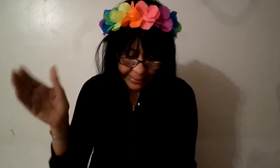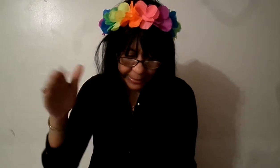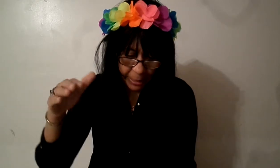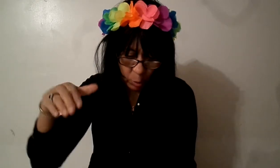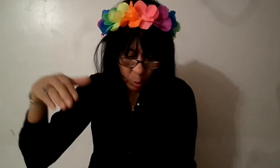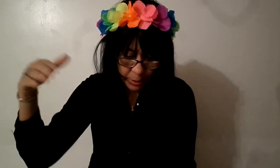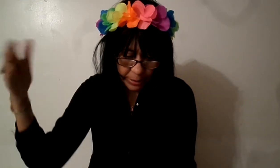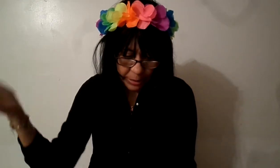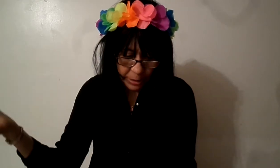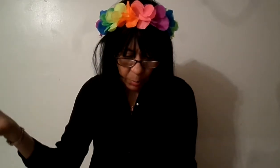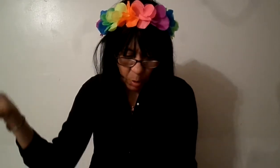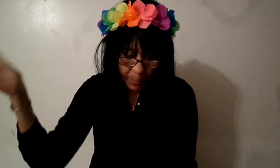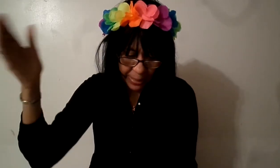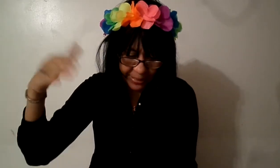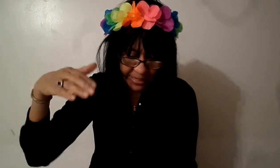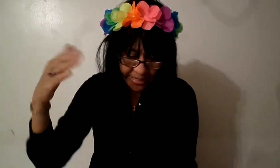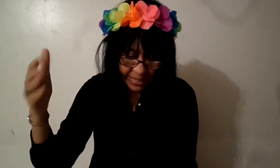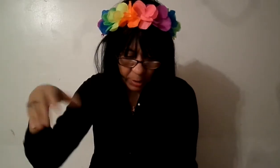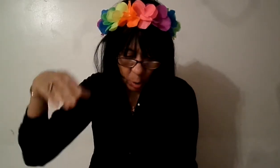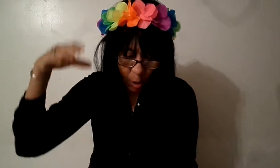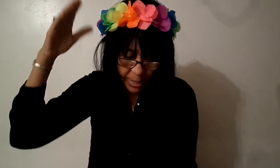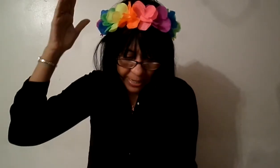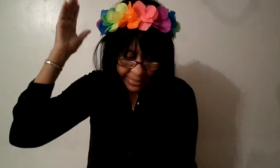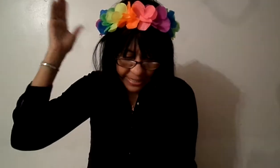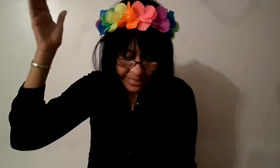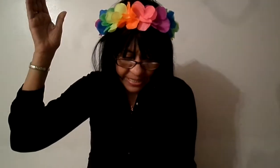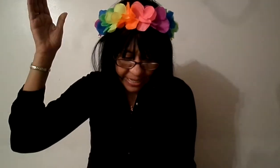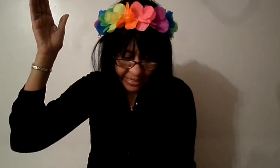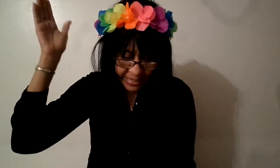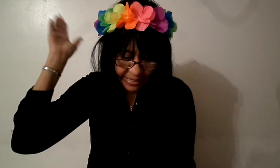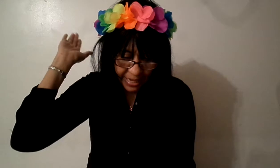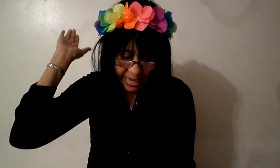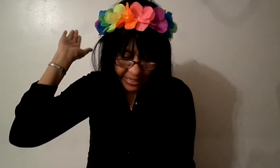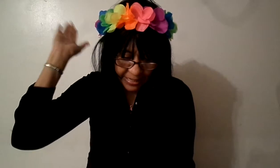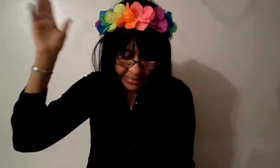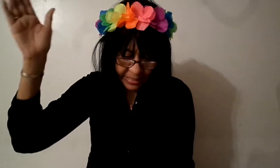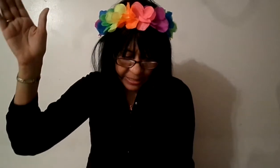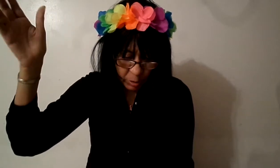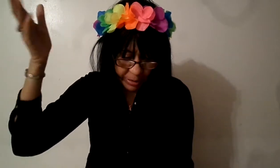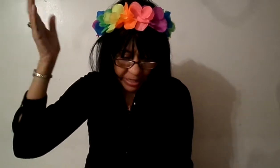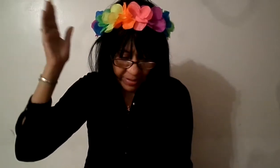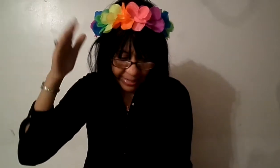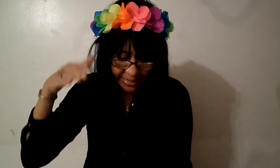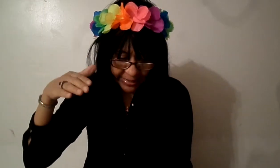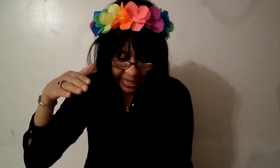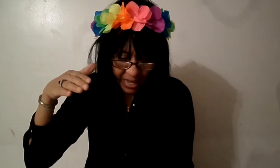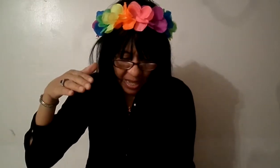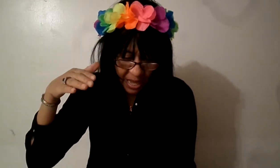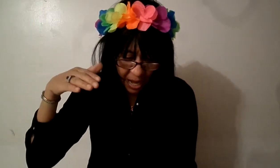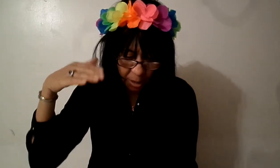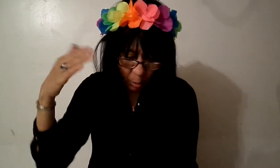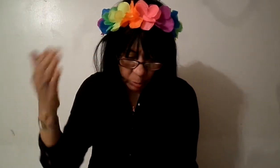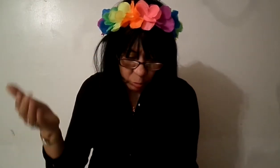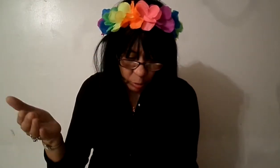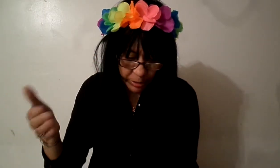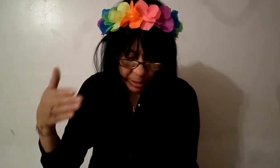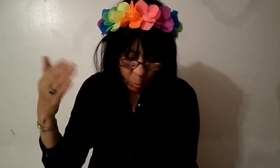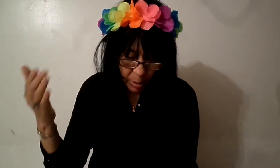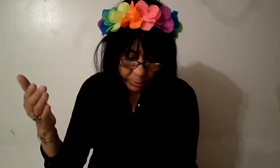entre los íntimos aparte del siglo XV entendió que el evangelista a los autores de cuatro